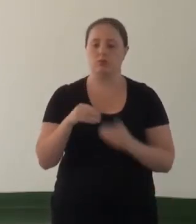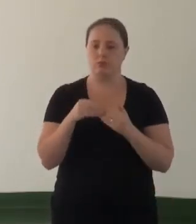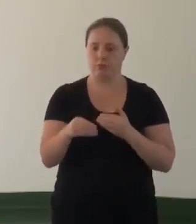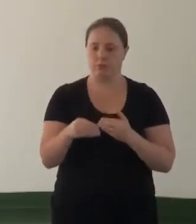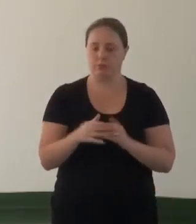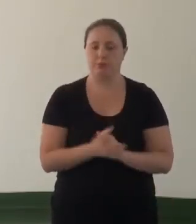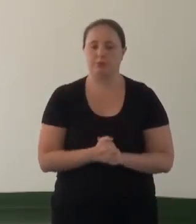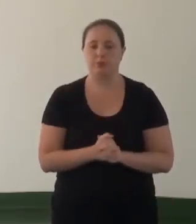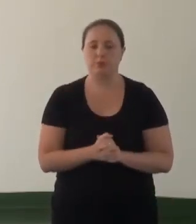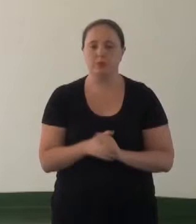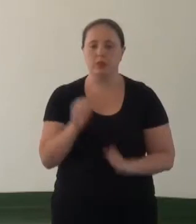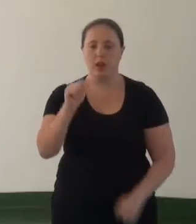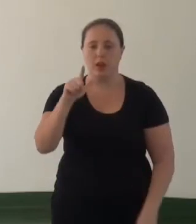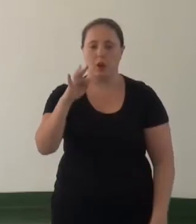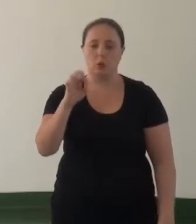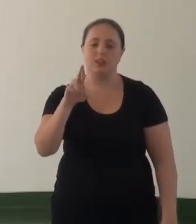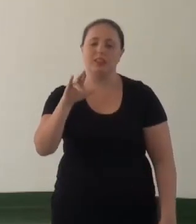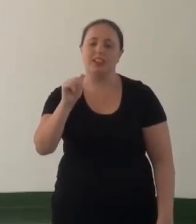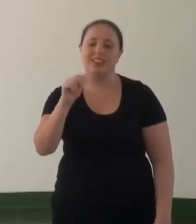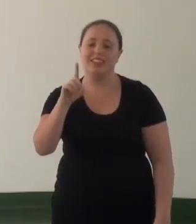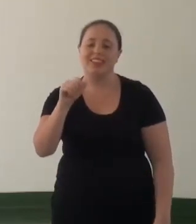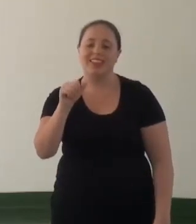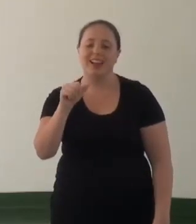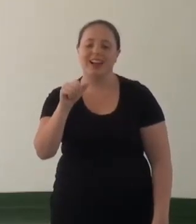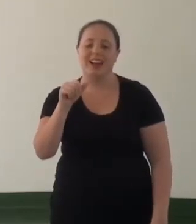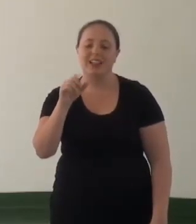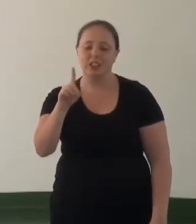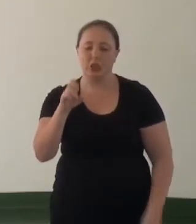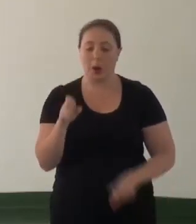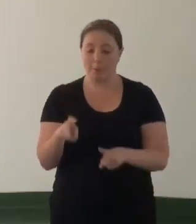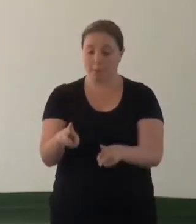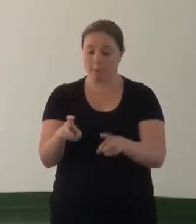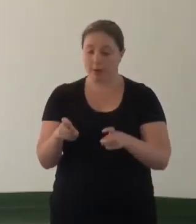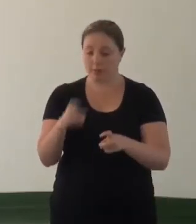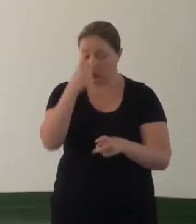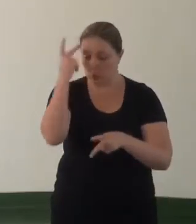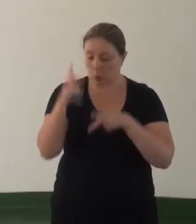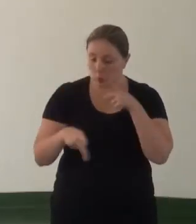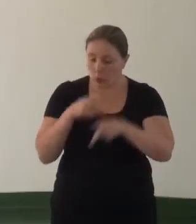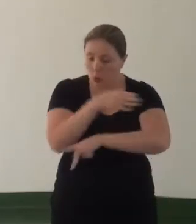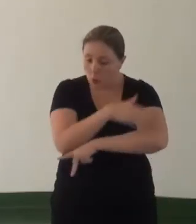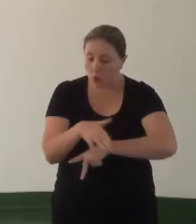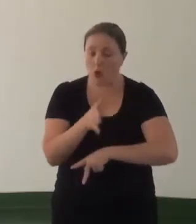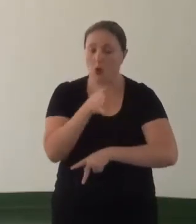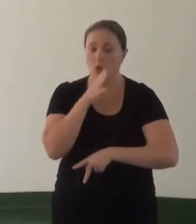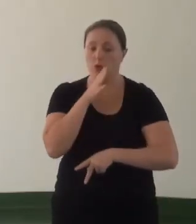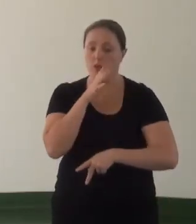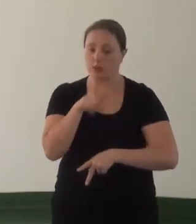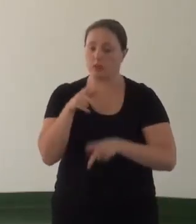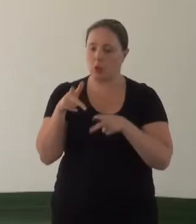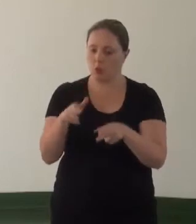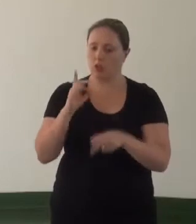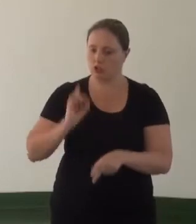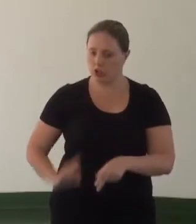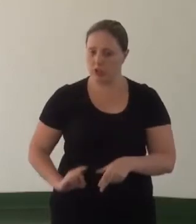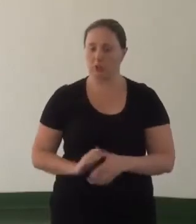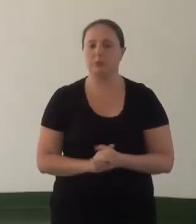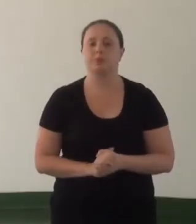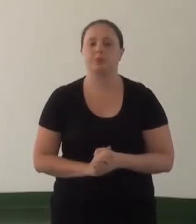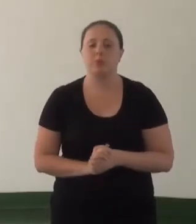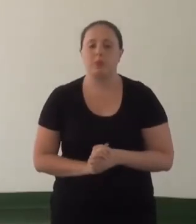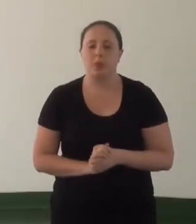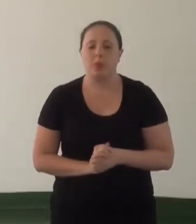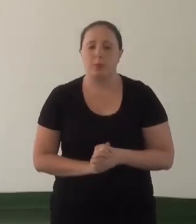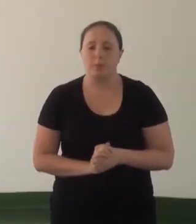Alteridade. Reconhecer a população de rua como sujeito em igualdade de direitos. 3. Quais as oportunidades de atuação